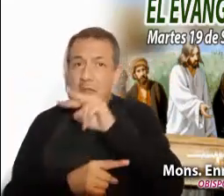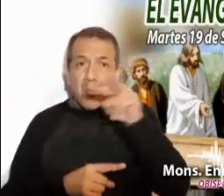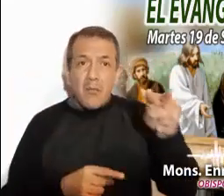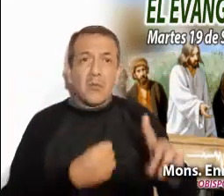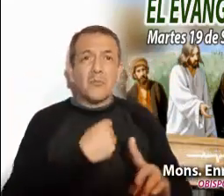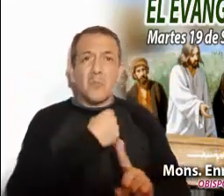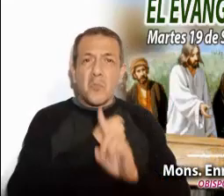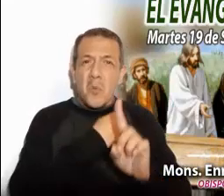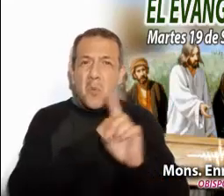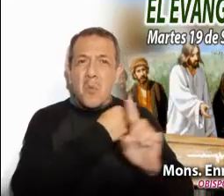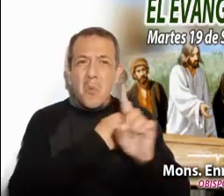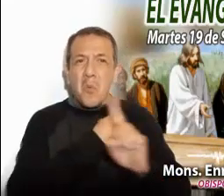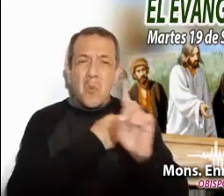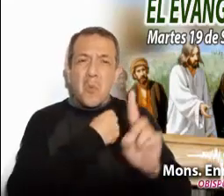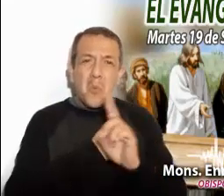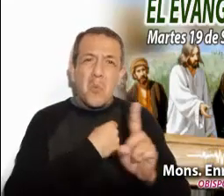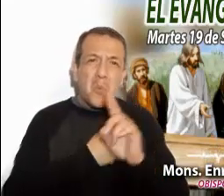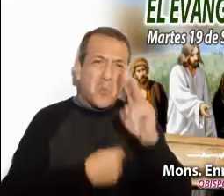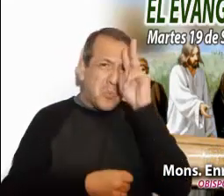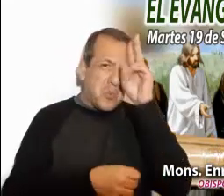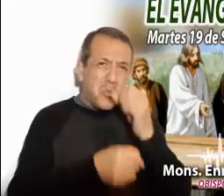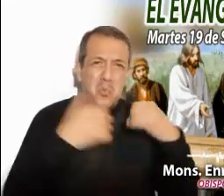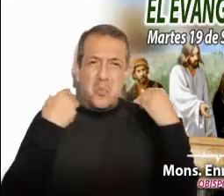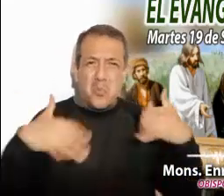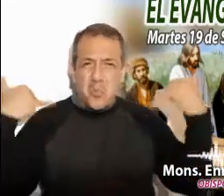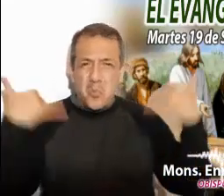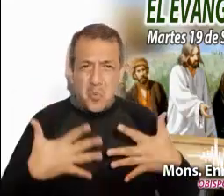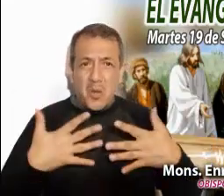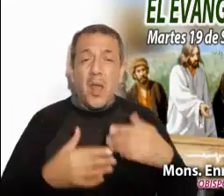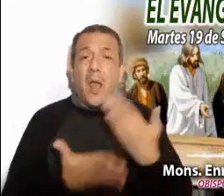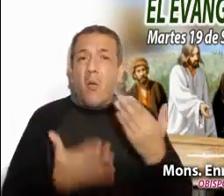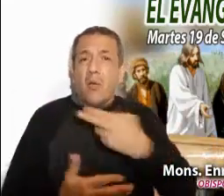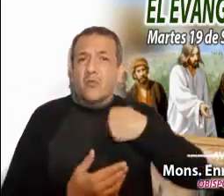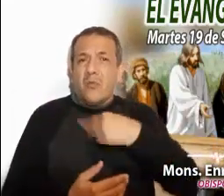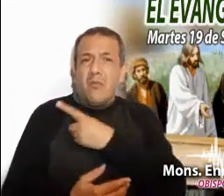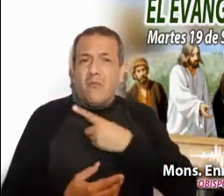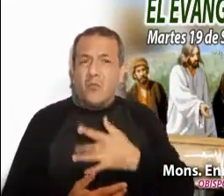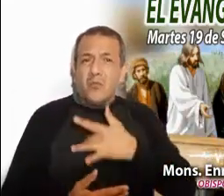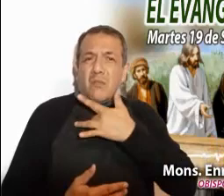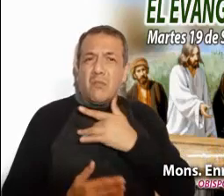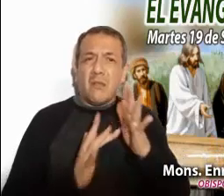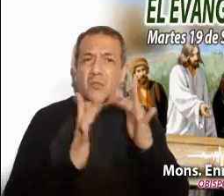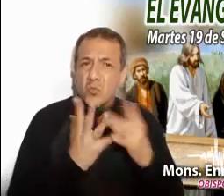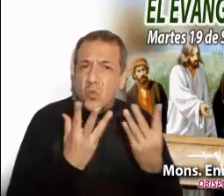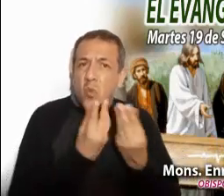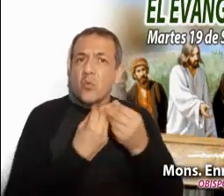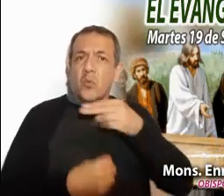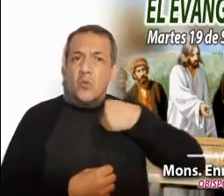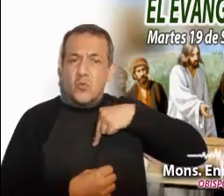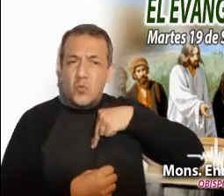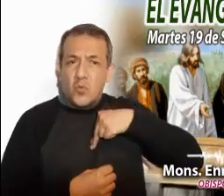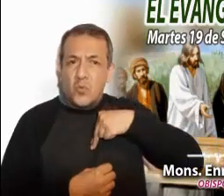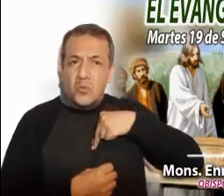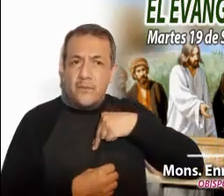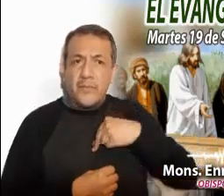situaciones tan tensas. En estos momentos debemos sentir la cercanía de Jesús y saber que también, como a